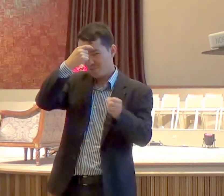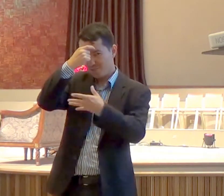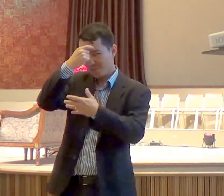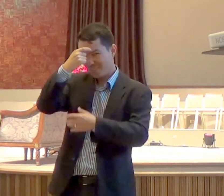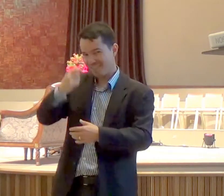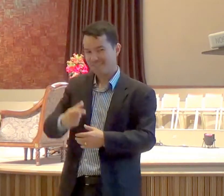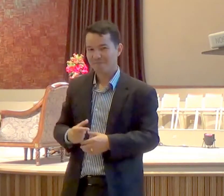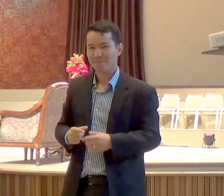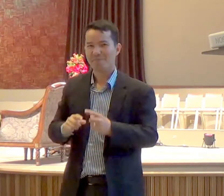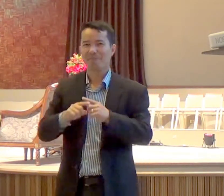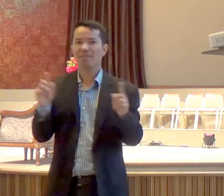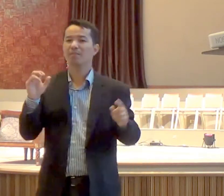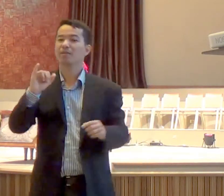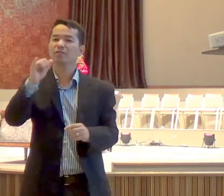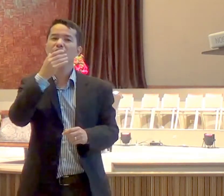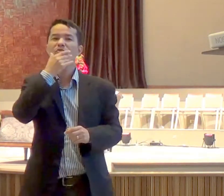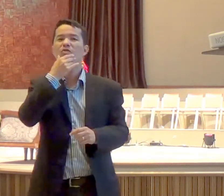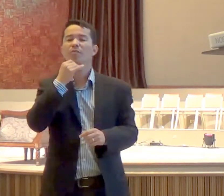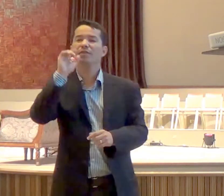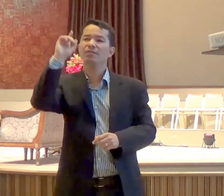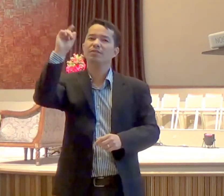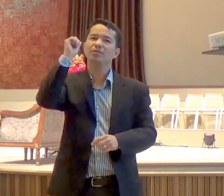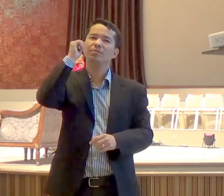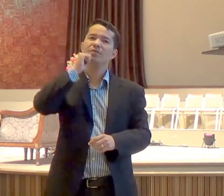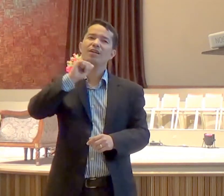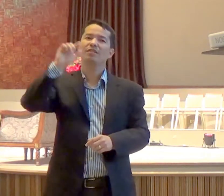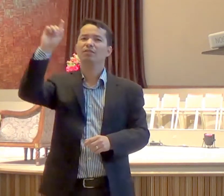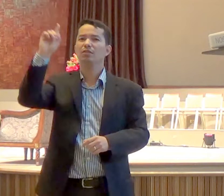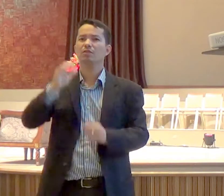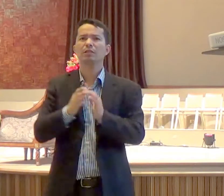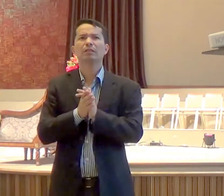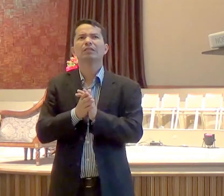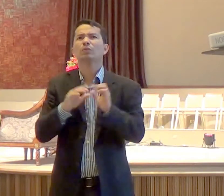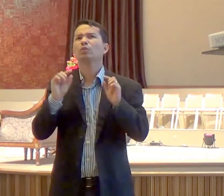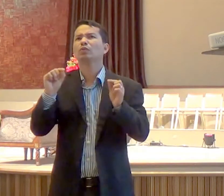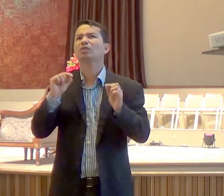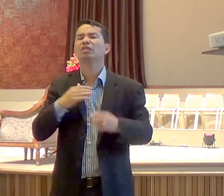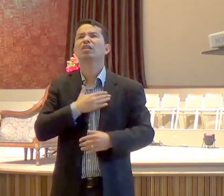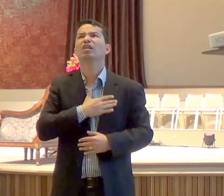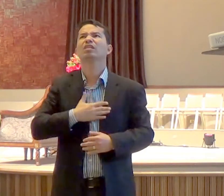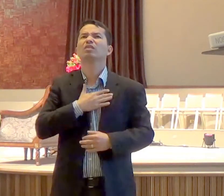Mas se você é um homem de Deus, uma mulher de Deus, você vai dizer assim, o que que agrada ao Senhor, e o que não agrada ao Senhor, não é verdade?